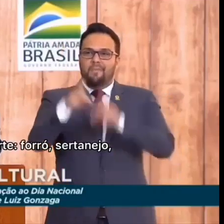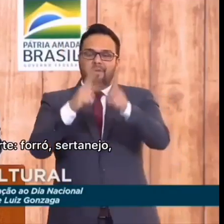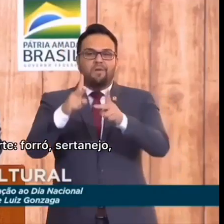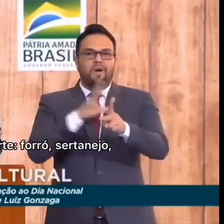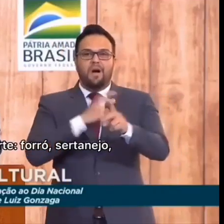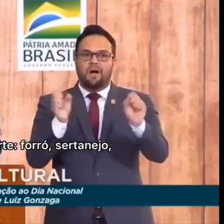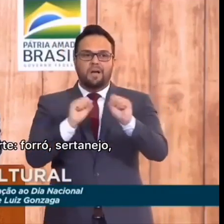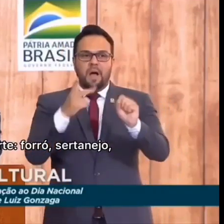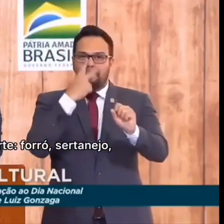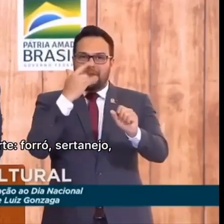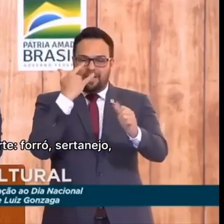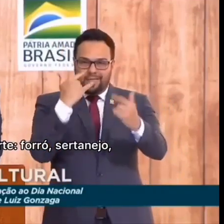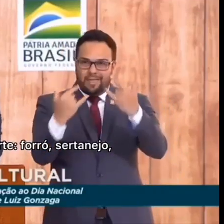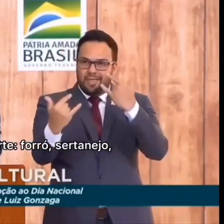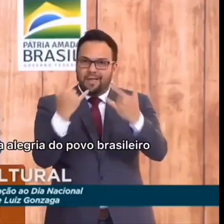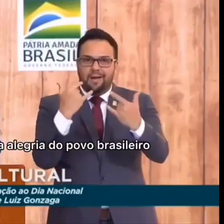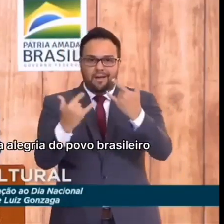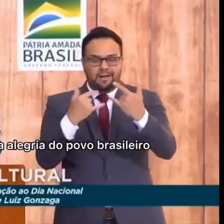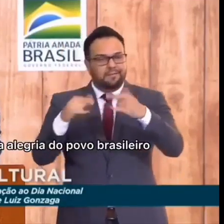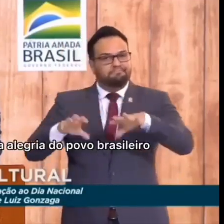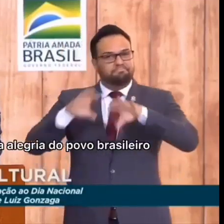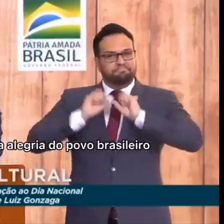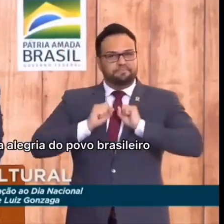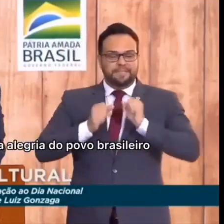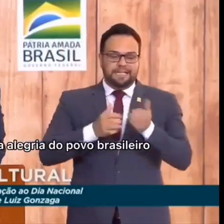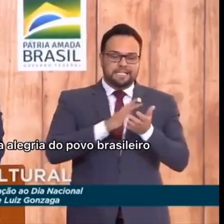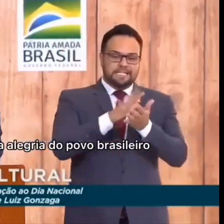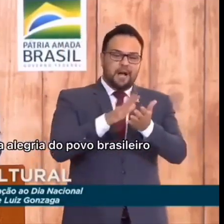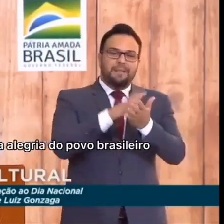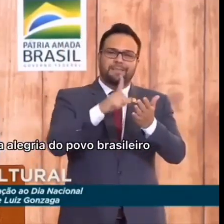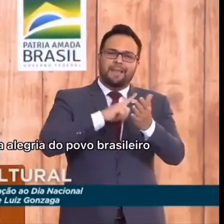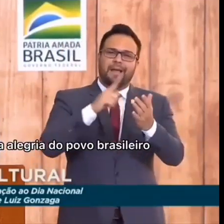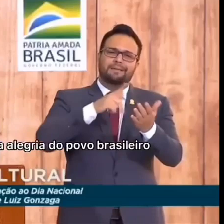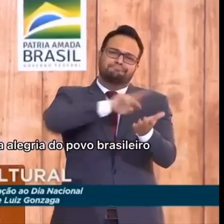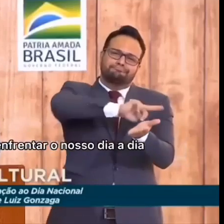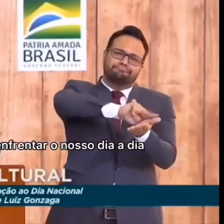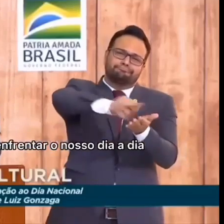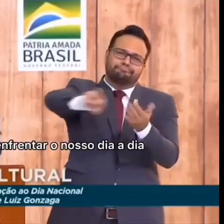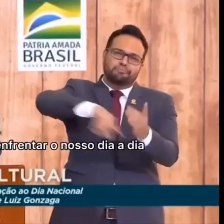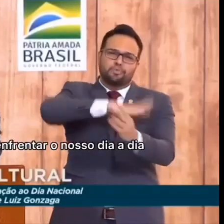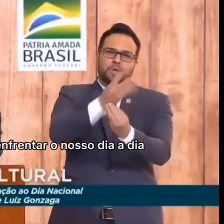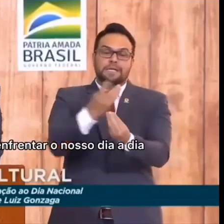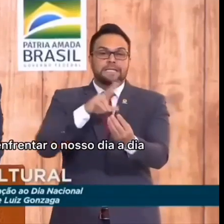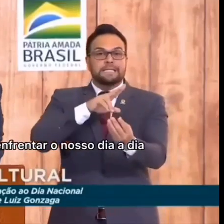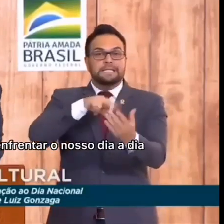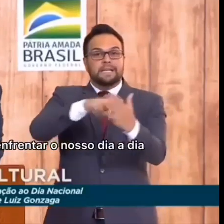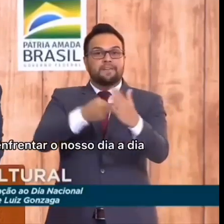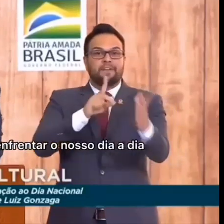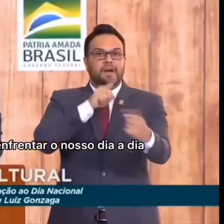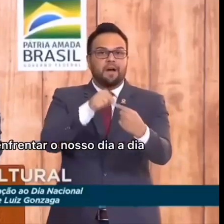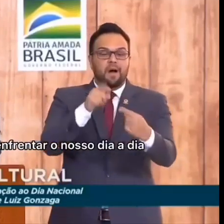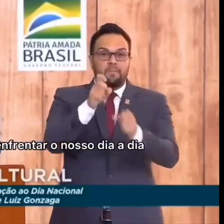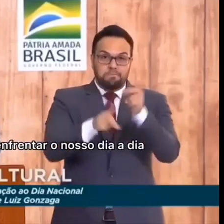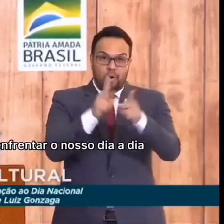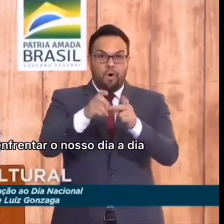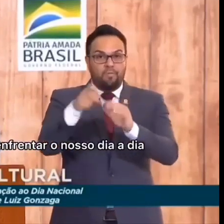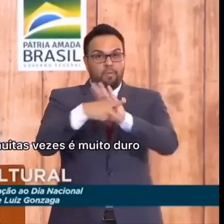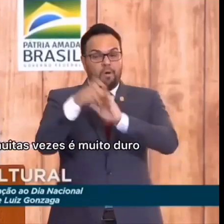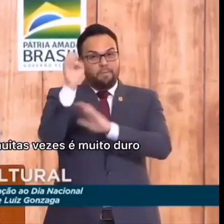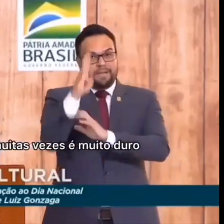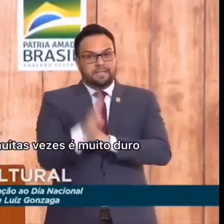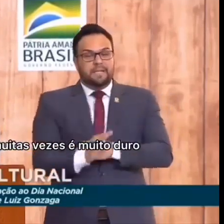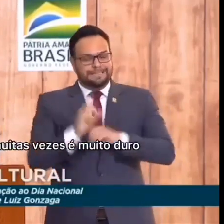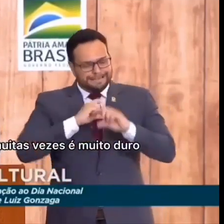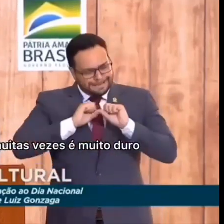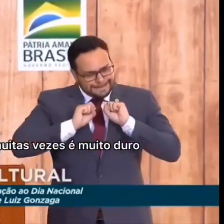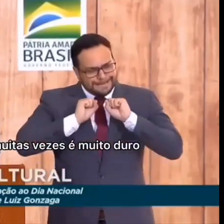Esse tipo de arte, forró, sertanejo, samba, representam a alegria do povo brasileiro, a nossa garra para enfrentar o nosso dia a